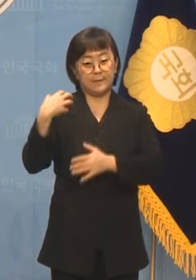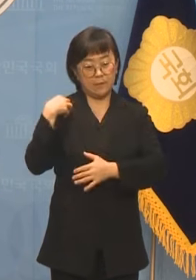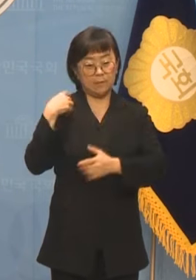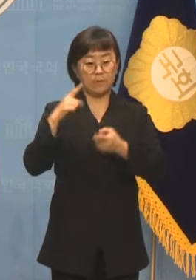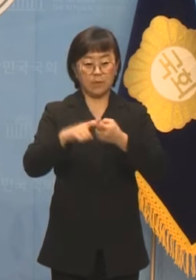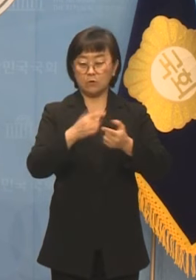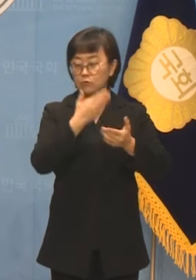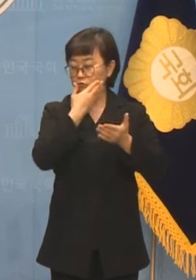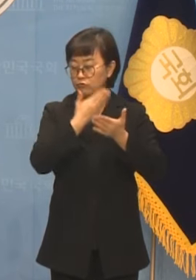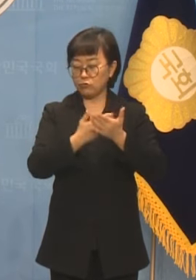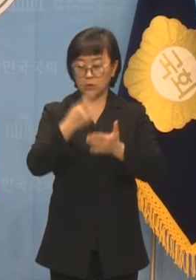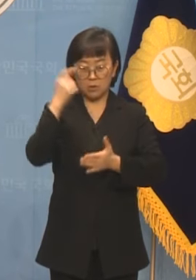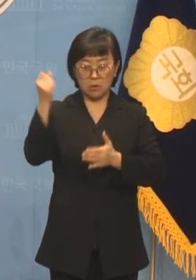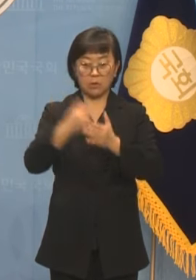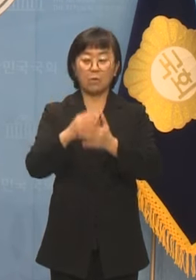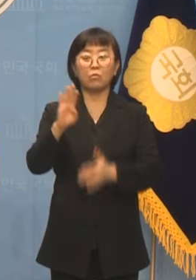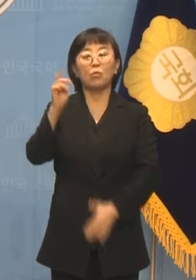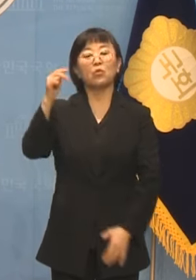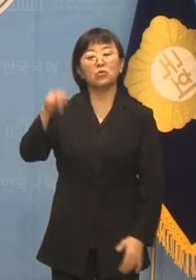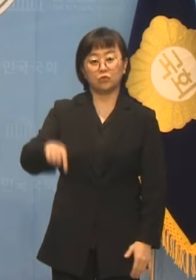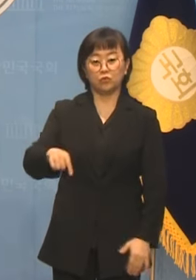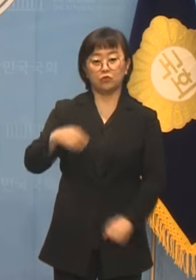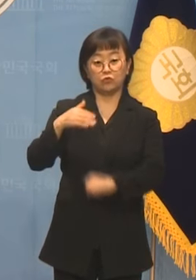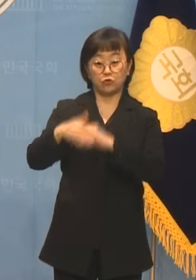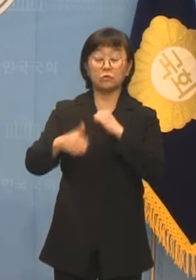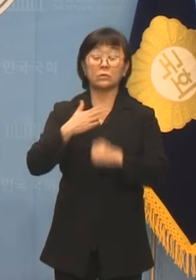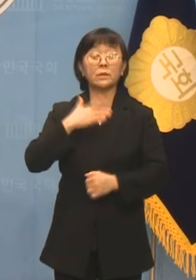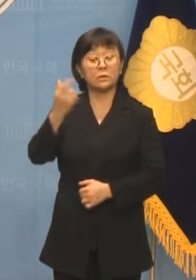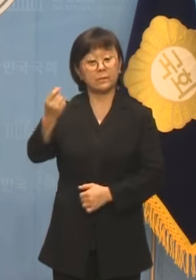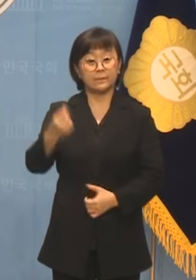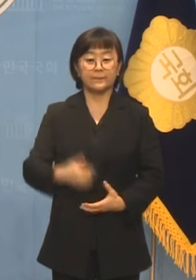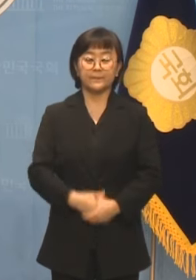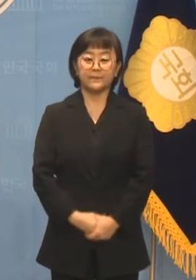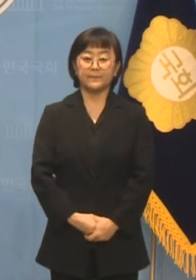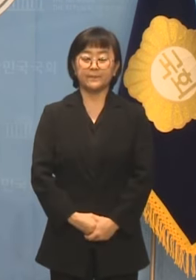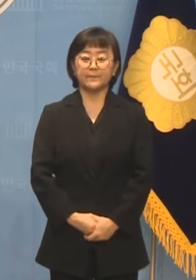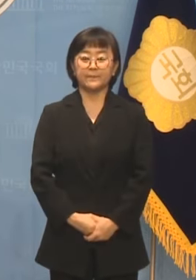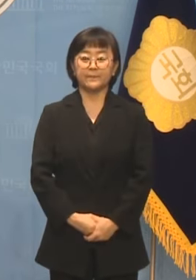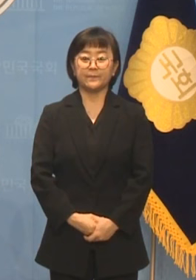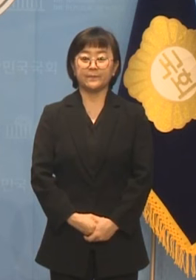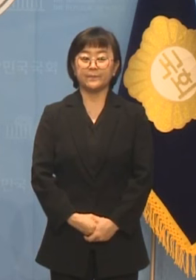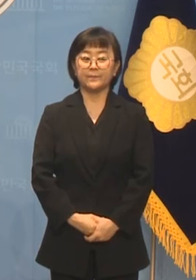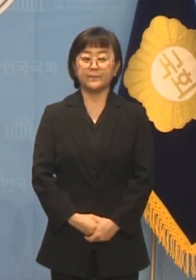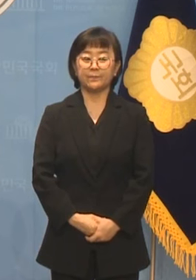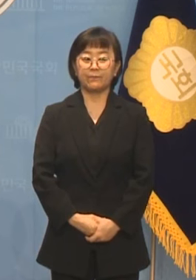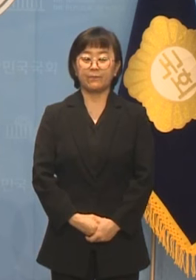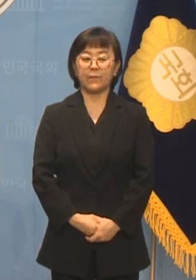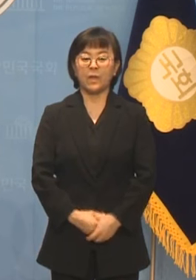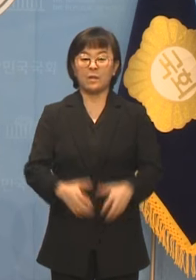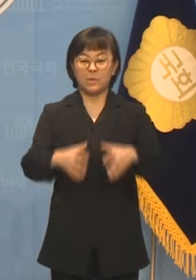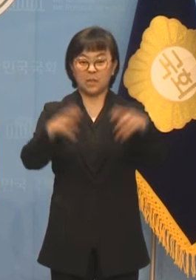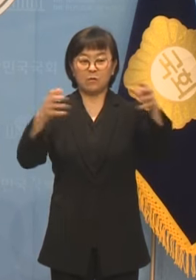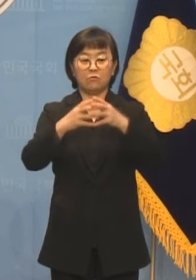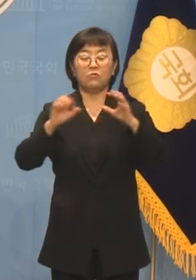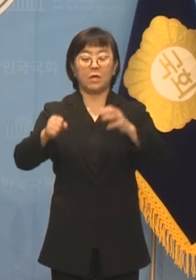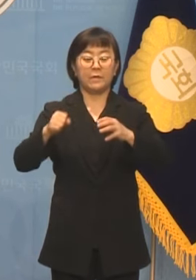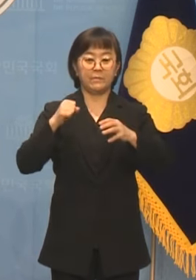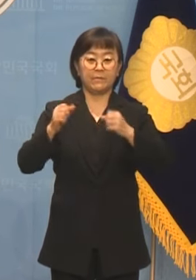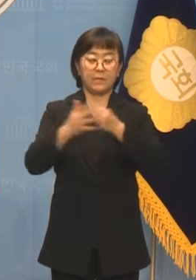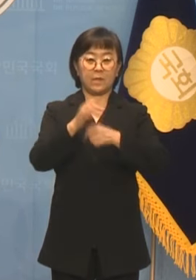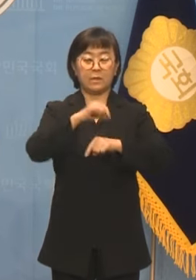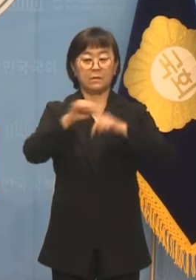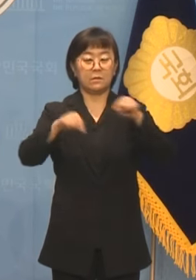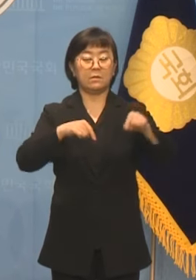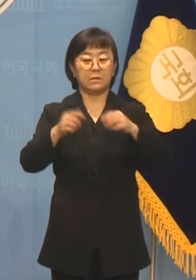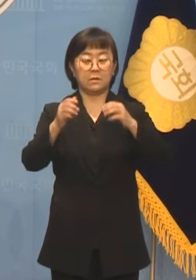중시하는 것이 보수주의라면 저는 보수주의자입니다 비대해진 국가 권력과 행정기관을